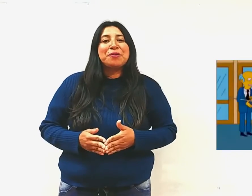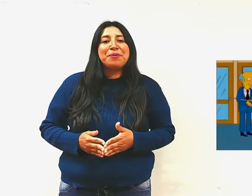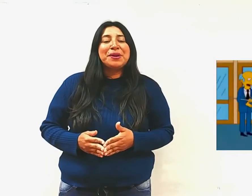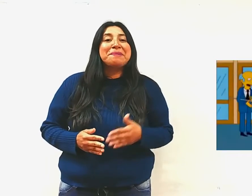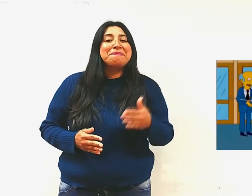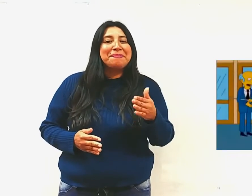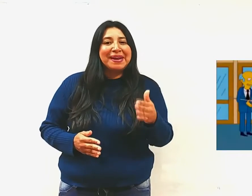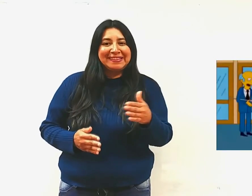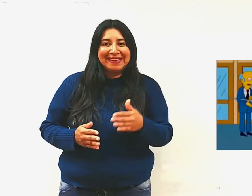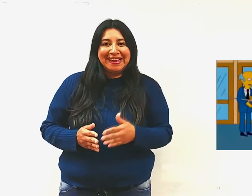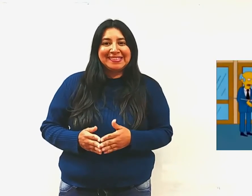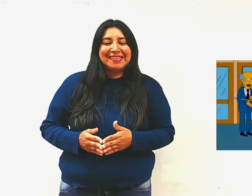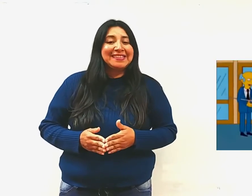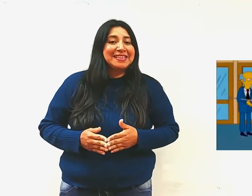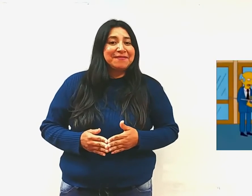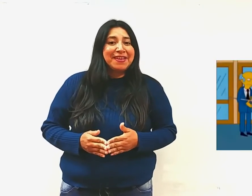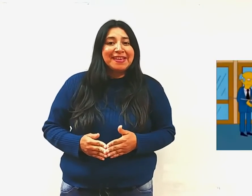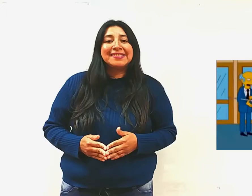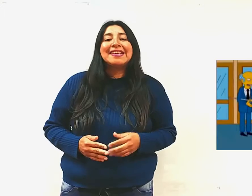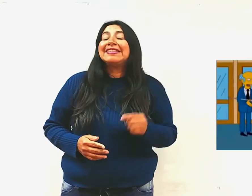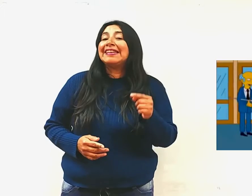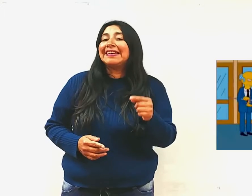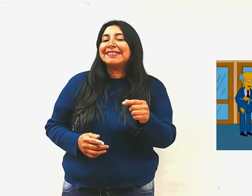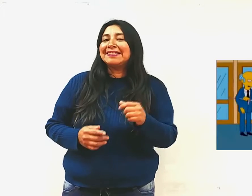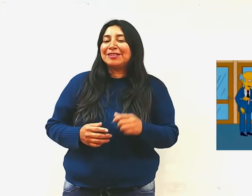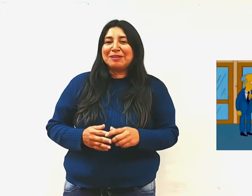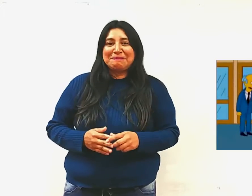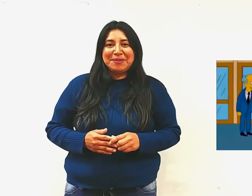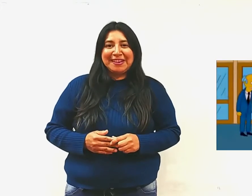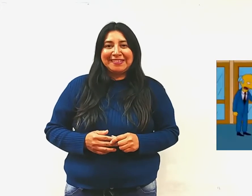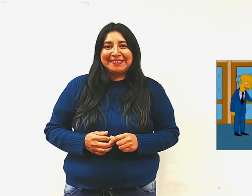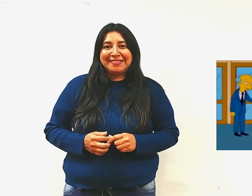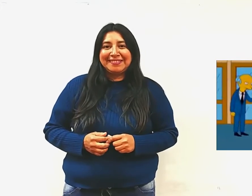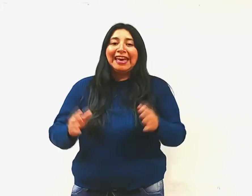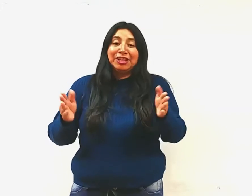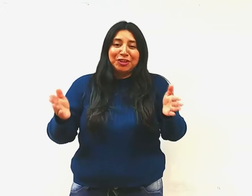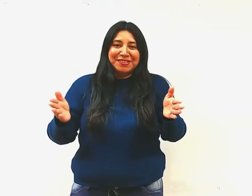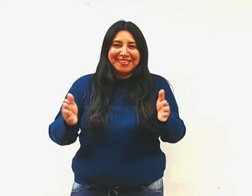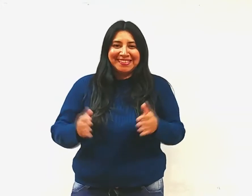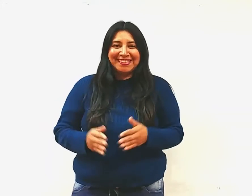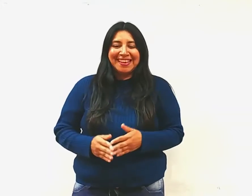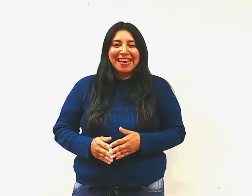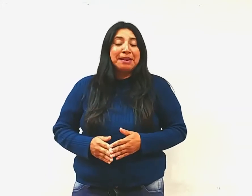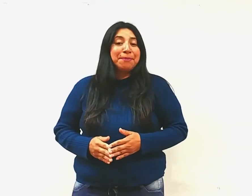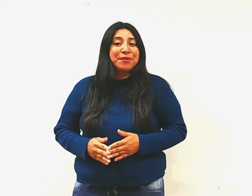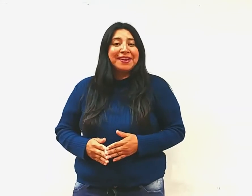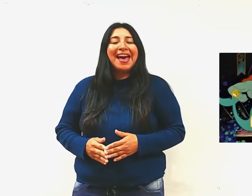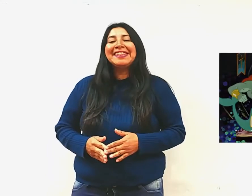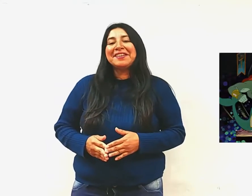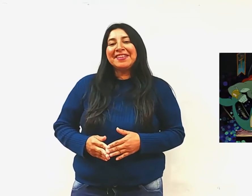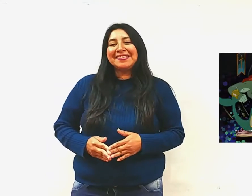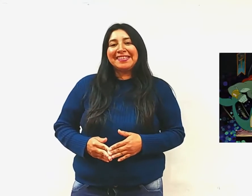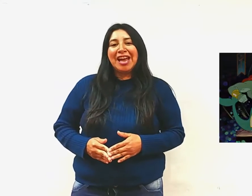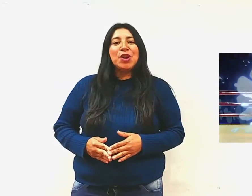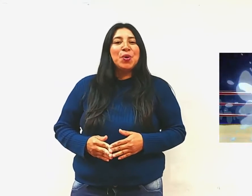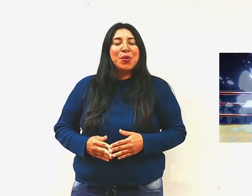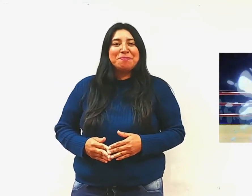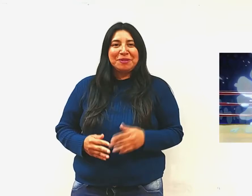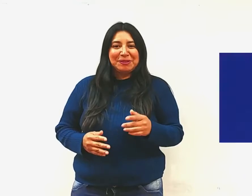incorporan prácticas derivadas del ejercicio de poder. Entonces, el poder atraviesa los cuerpos de